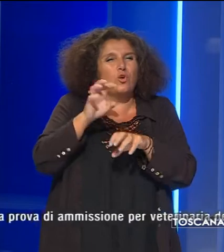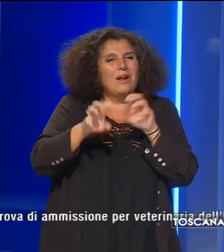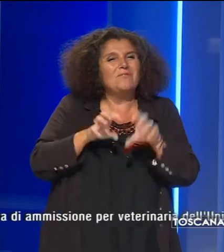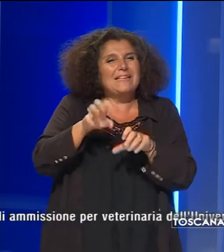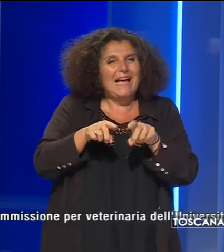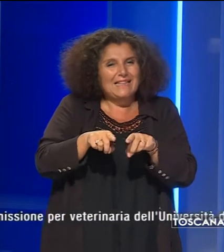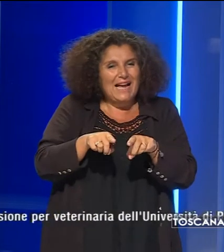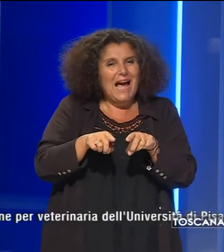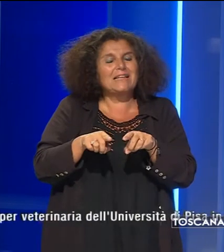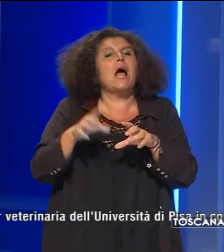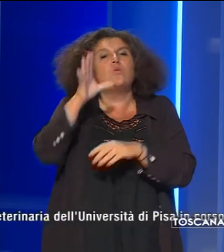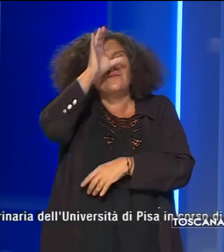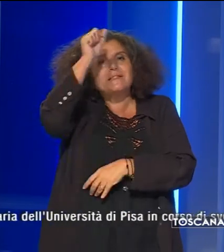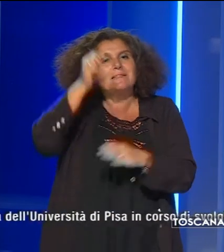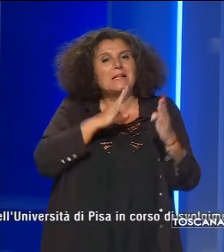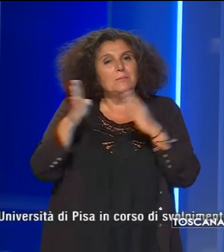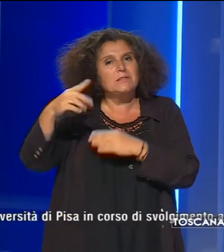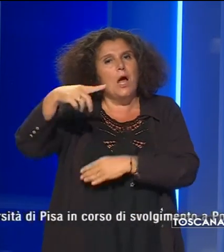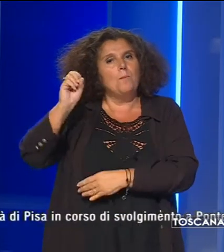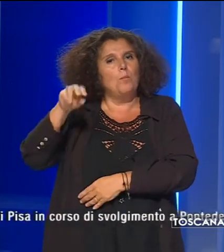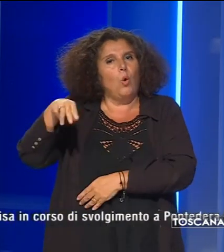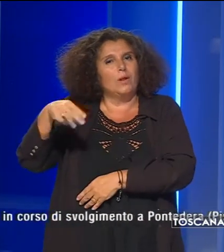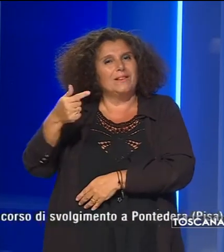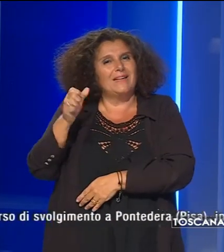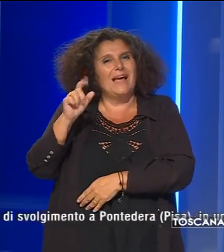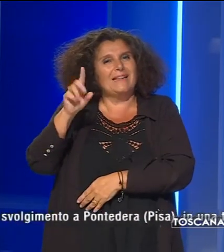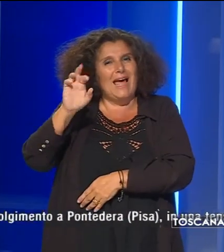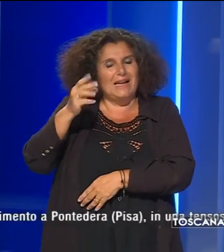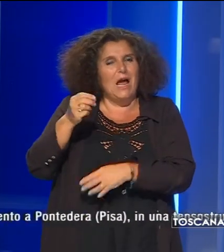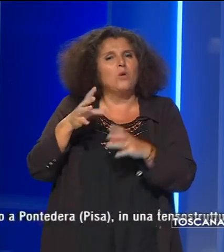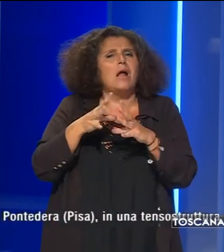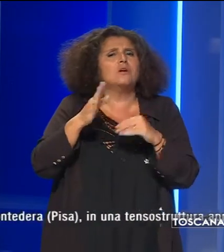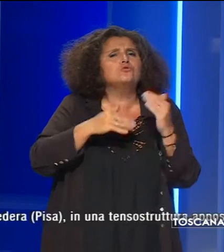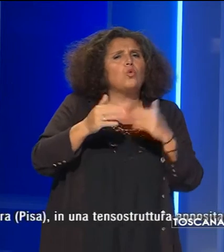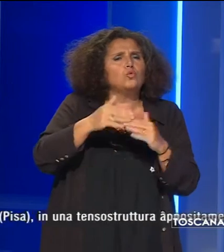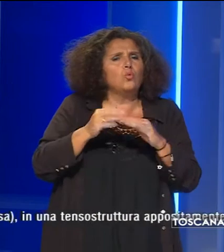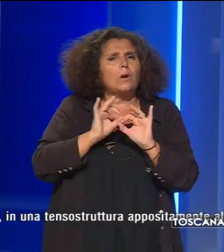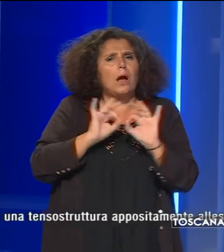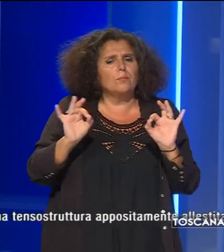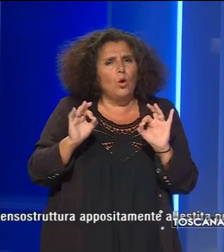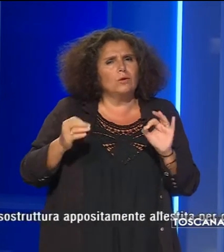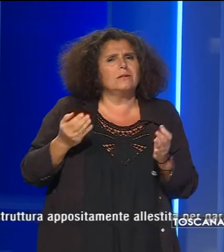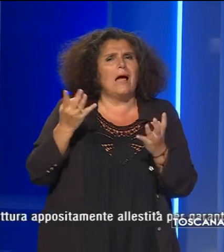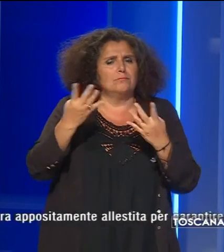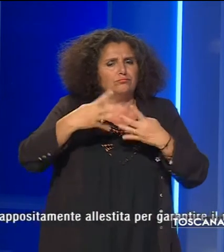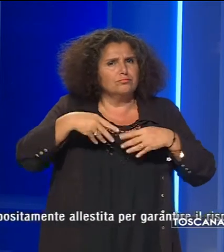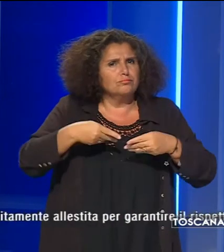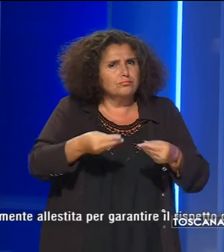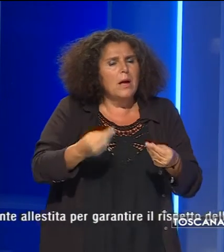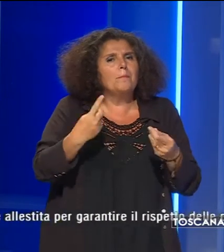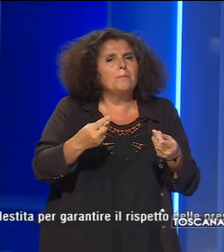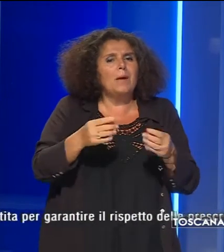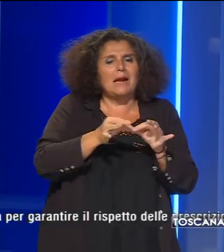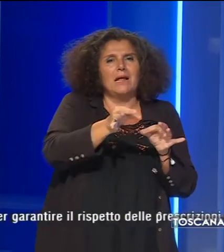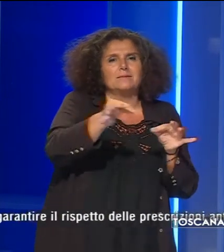Pisa a Ponte d'Era in una tensostruttura appositamente allestita per garantire il rispetto